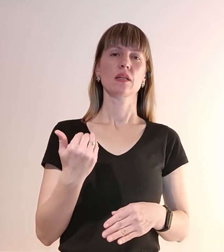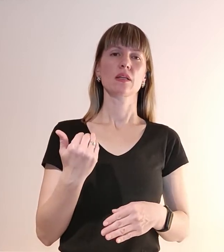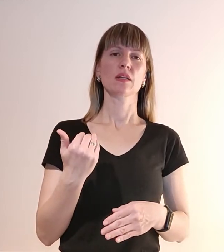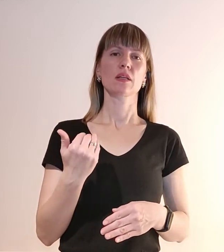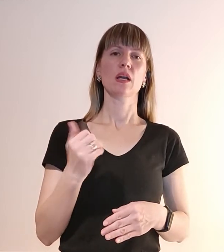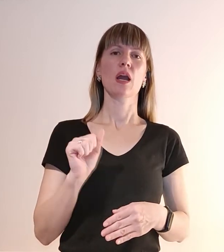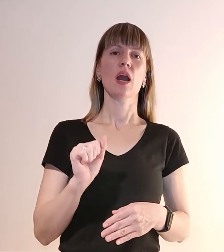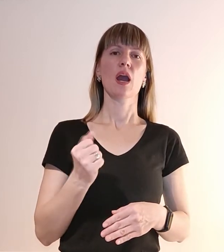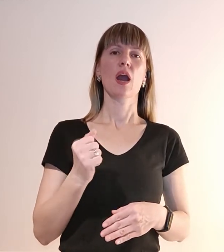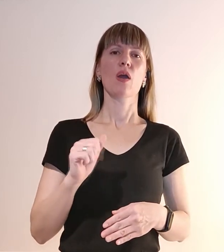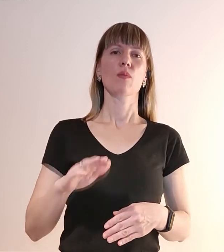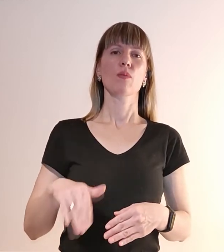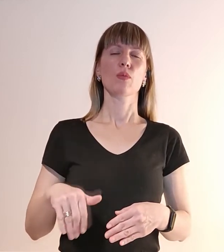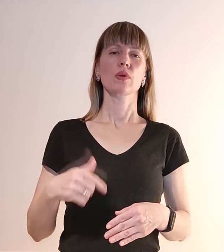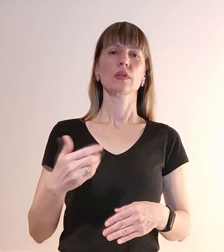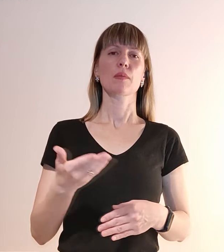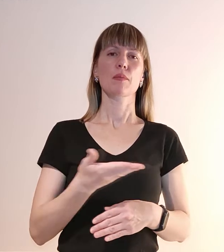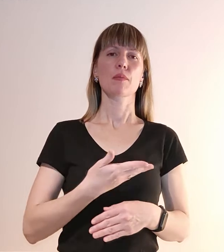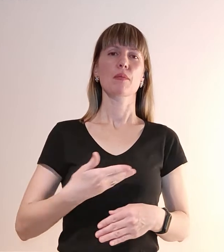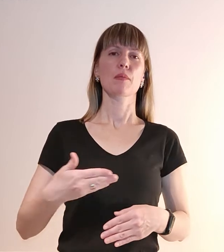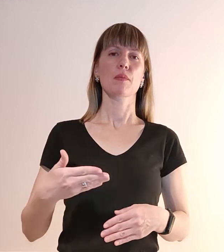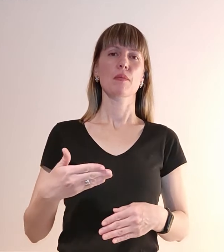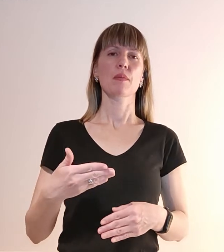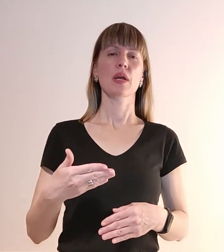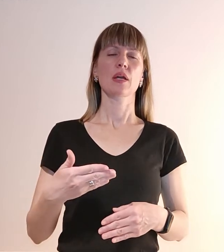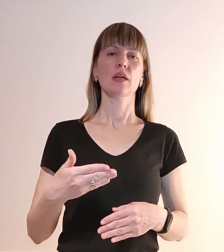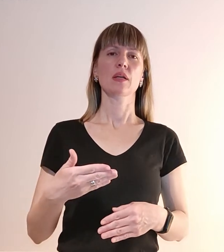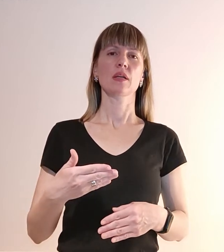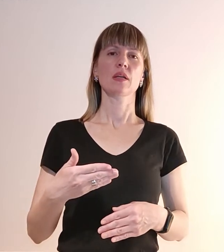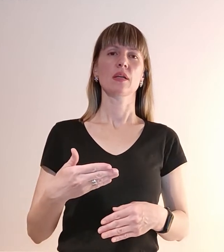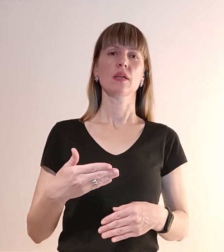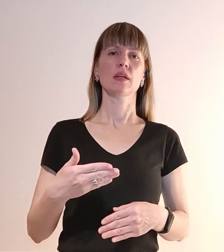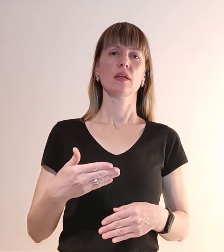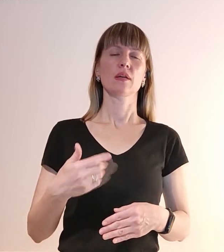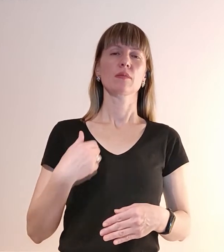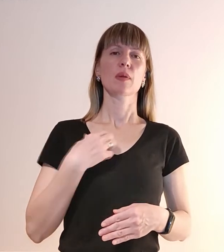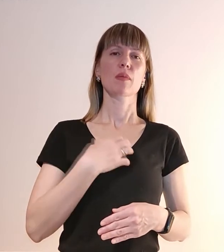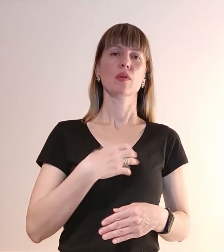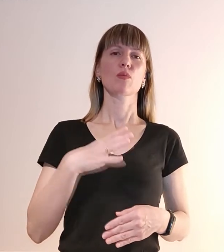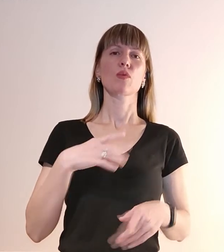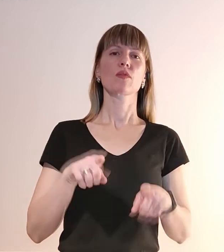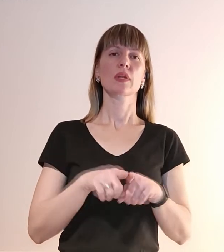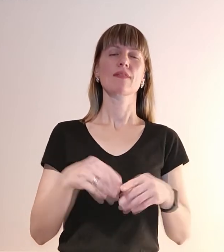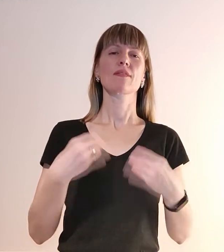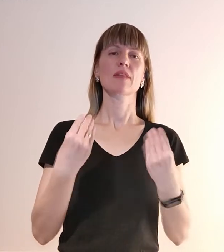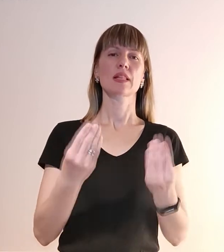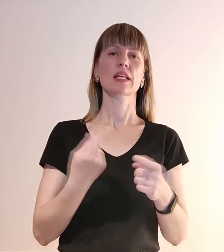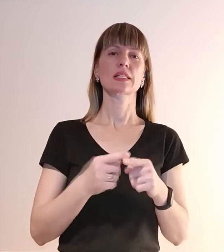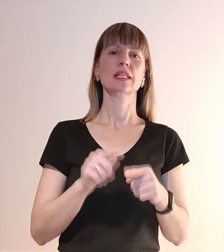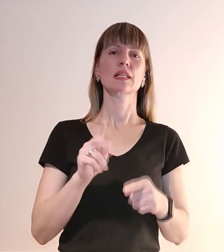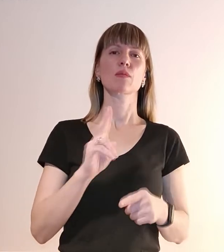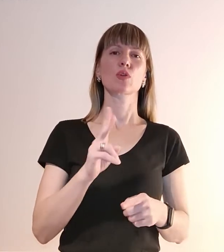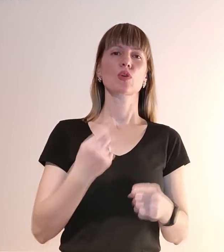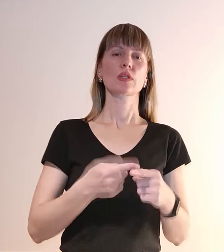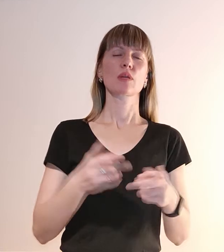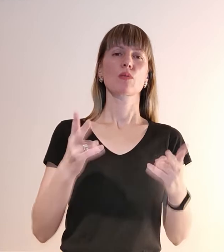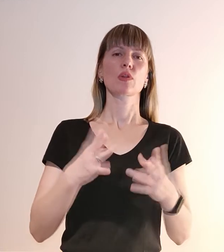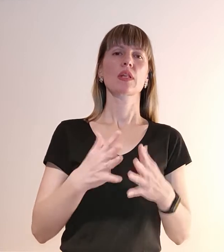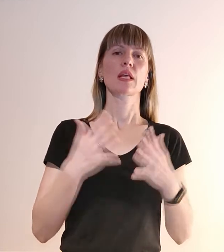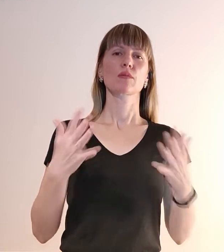Потім, ми, ну, мій пріоритет був такий віддати це тим, хто це потребує найбільше, хто знаходиться